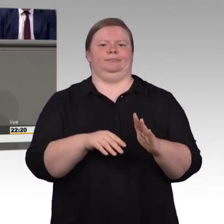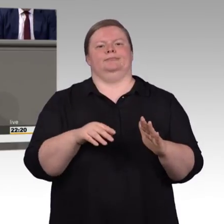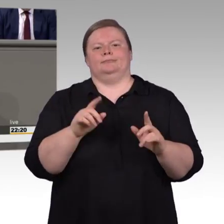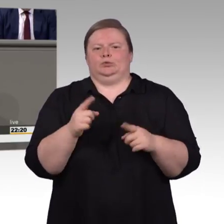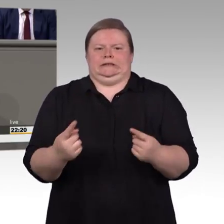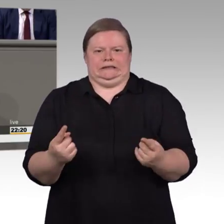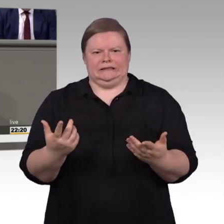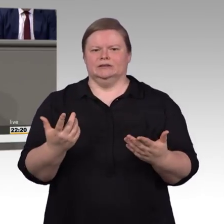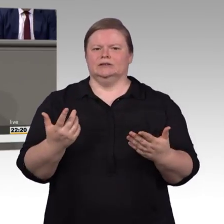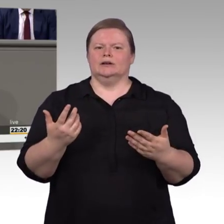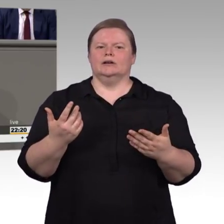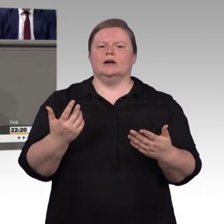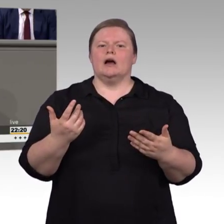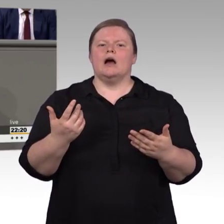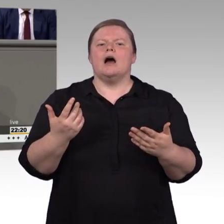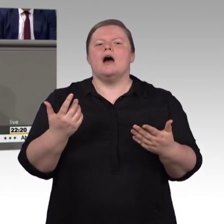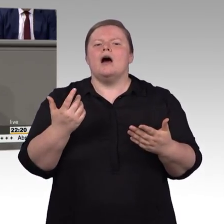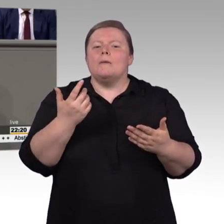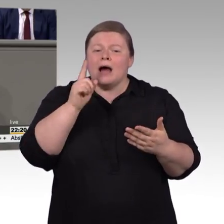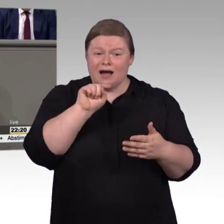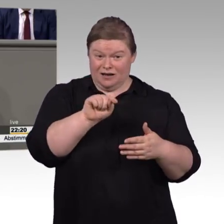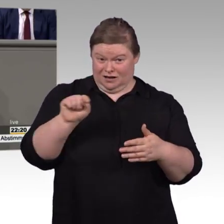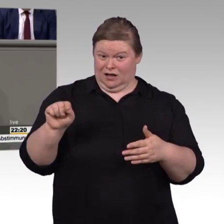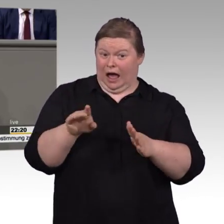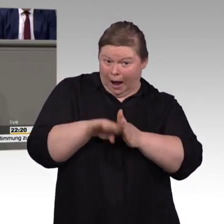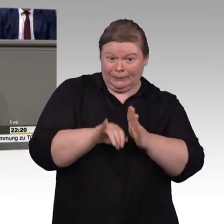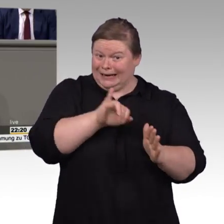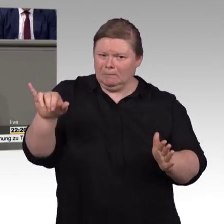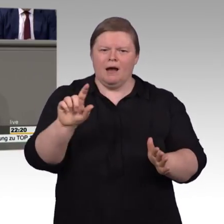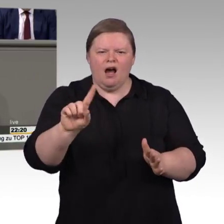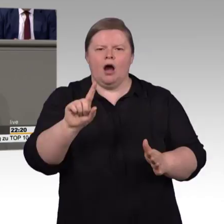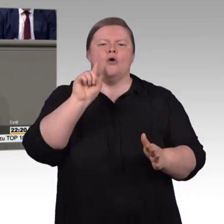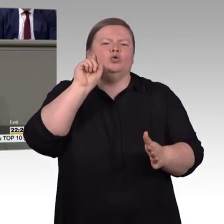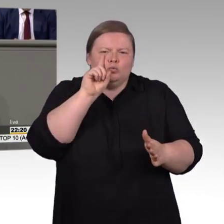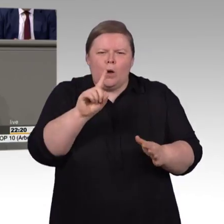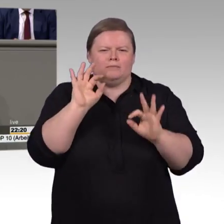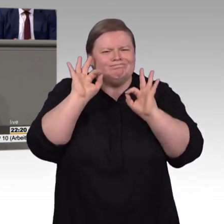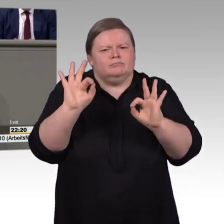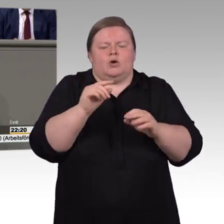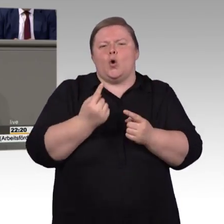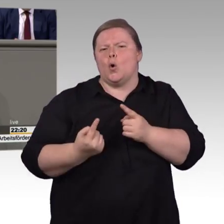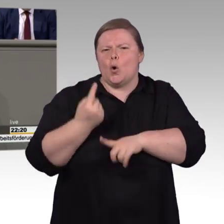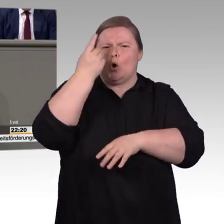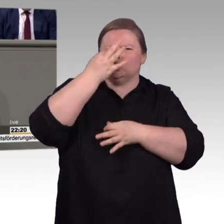es sich da um Forschungsergebnisse handelt, die so hochspeziell sind, dass sie auch nur für bestimmte Adressaten